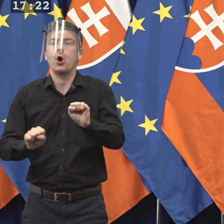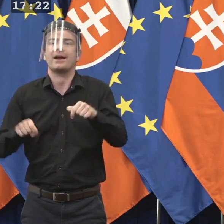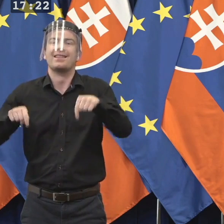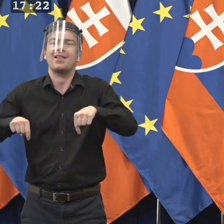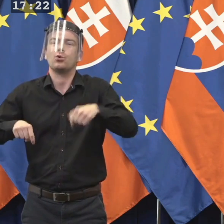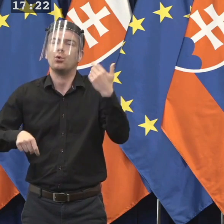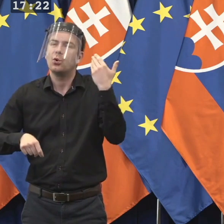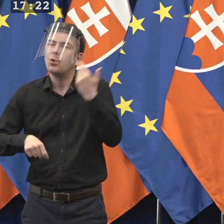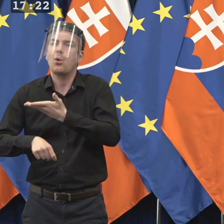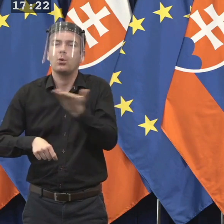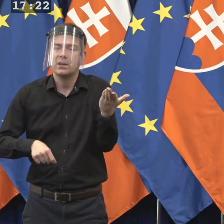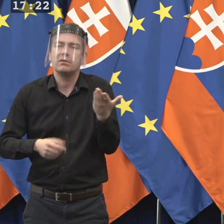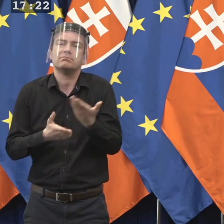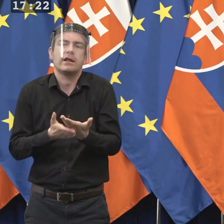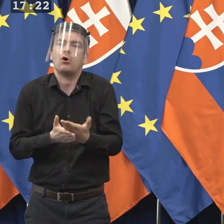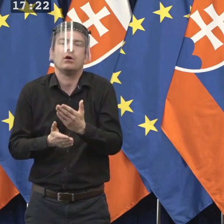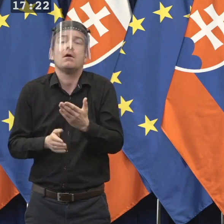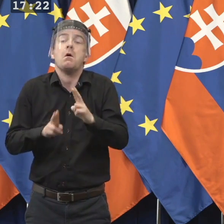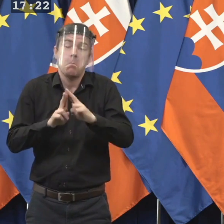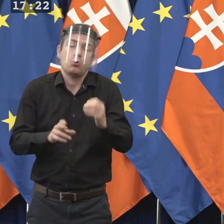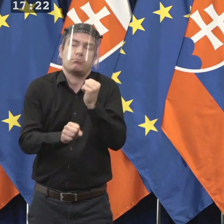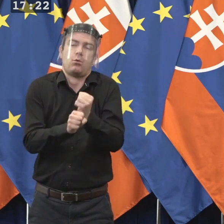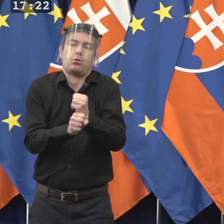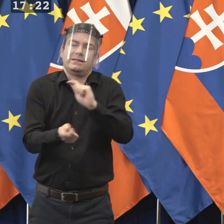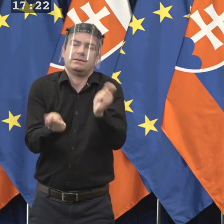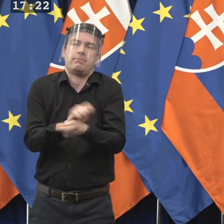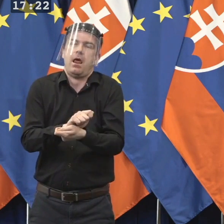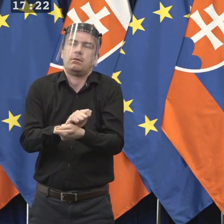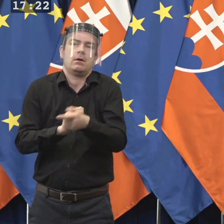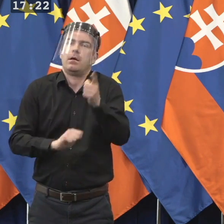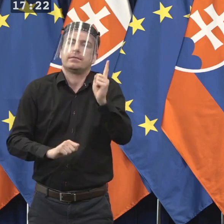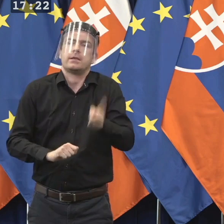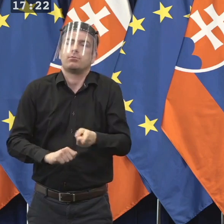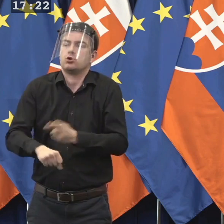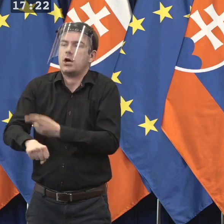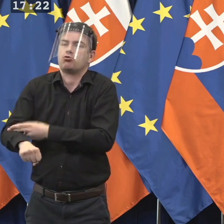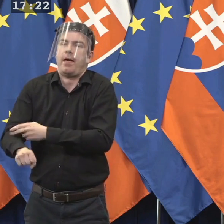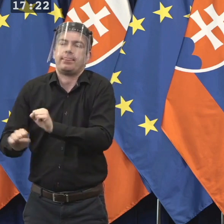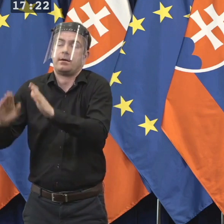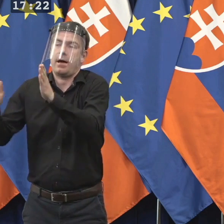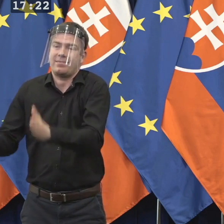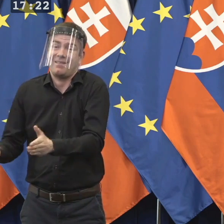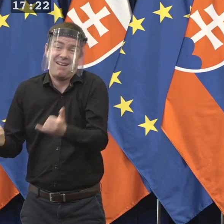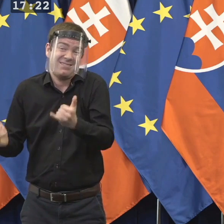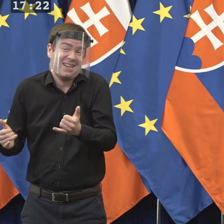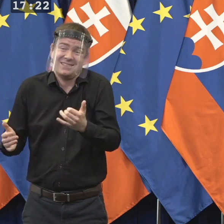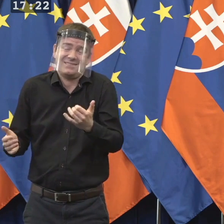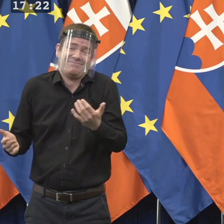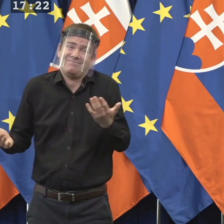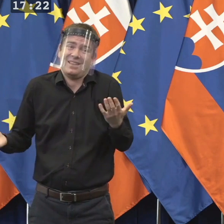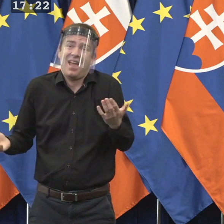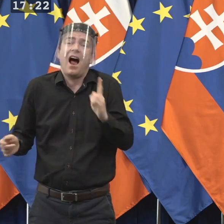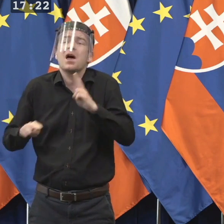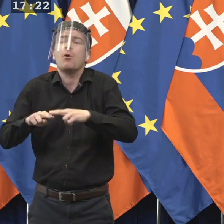ale riziko a dôsledky budeme znášať všetci. Ale platí to, čo sme povedali aj predtým. V momente, ak sa ukáže, že situácia aj v Rakúsku, že sa